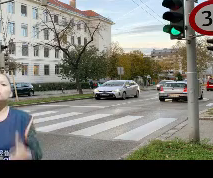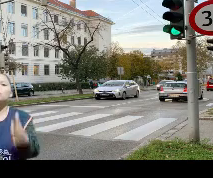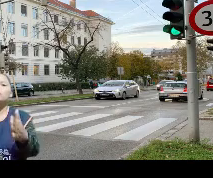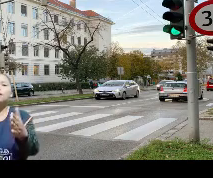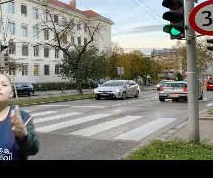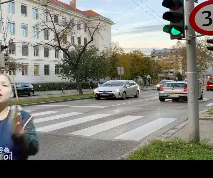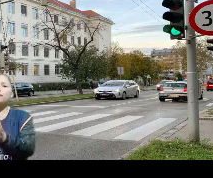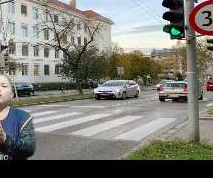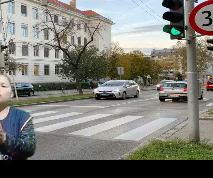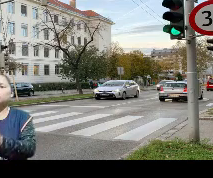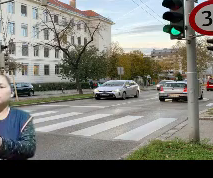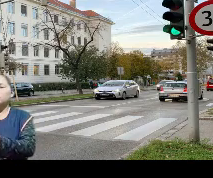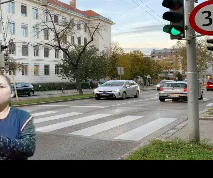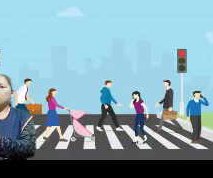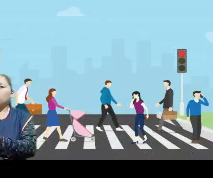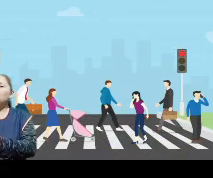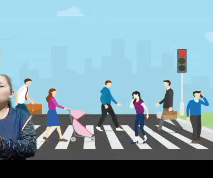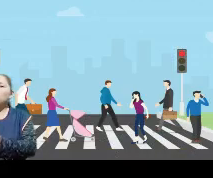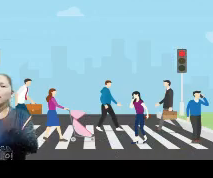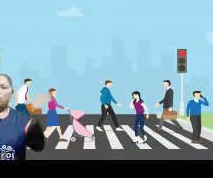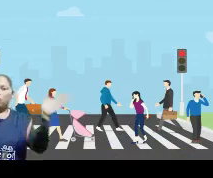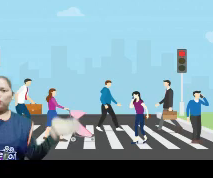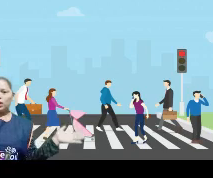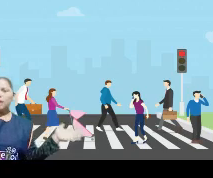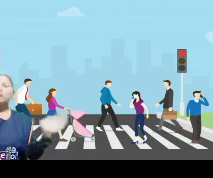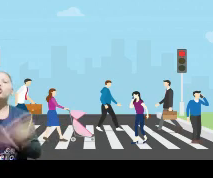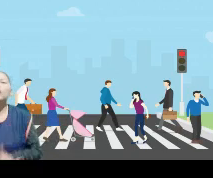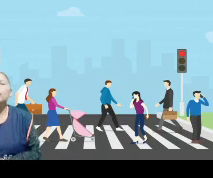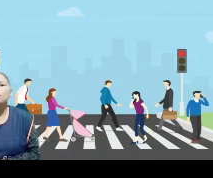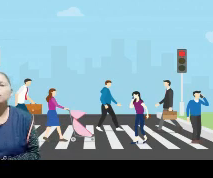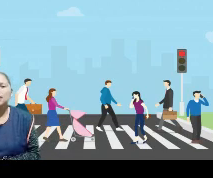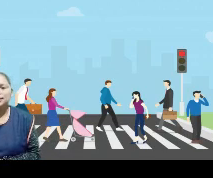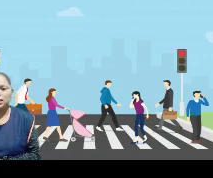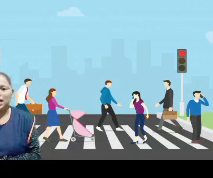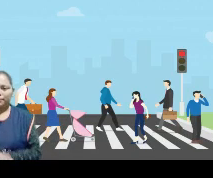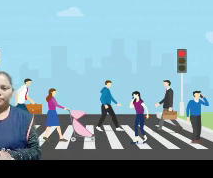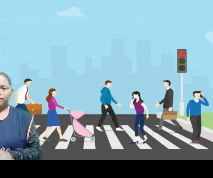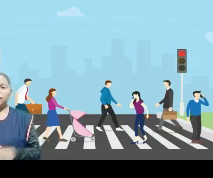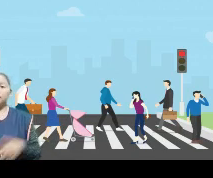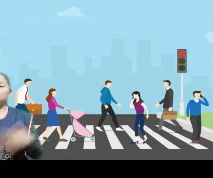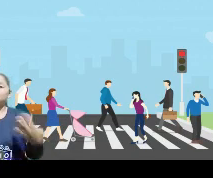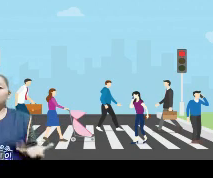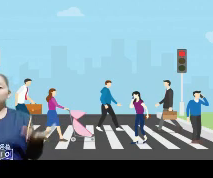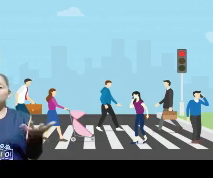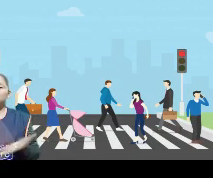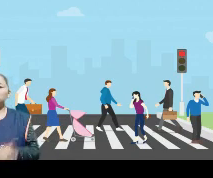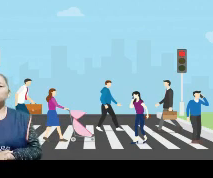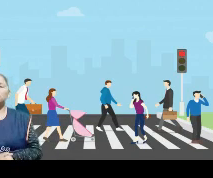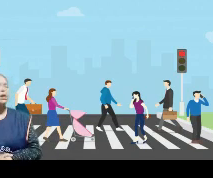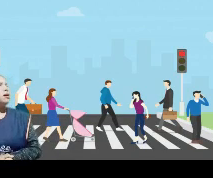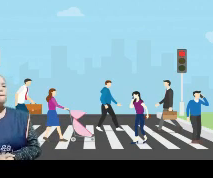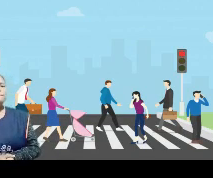nosotros vamos a poder cruzar de un lugar a otro lugar donde queremos transitar. ¡Excelente,